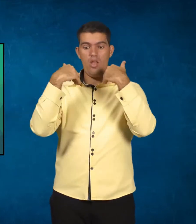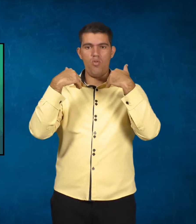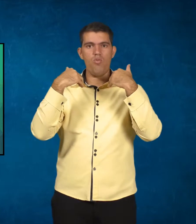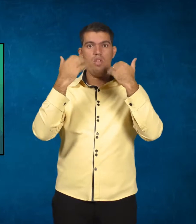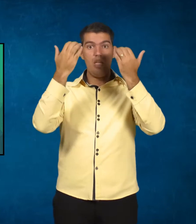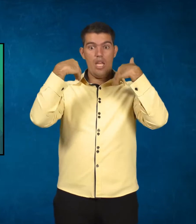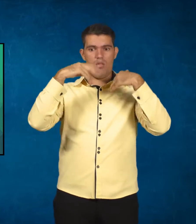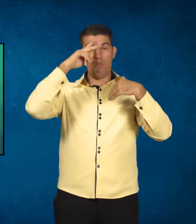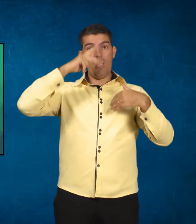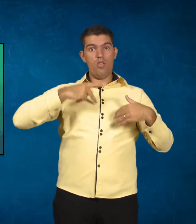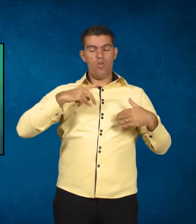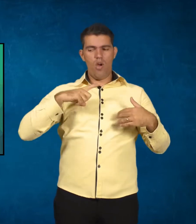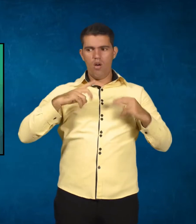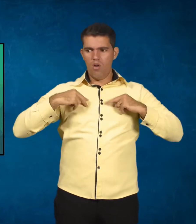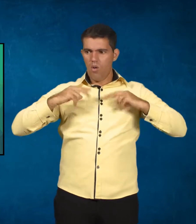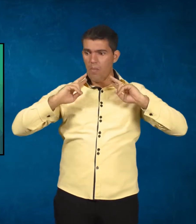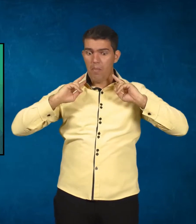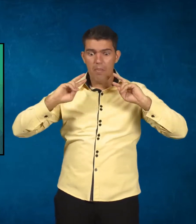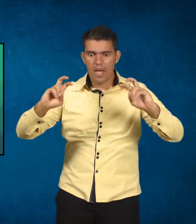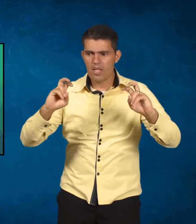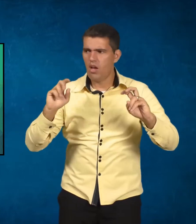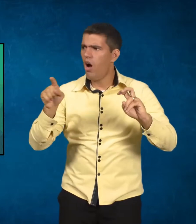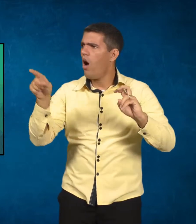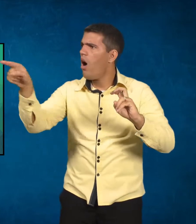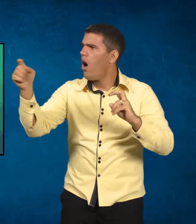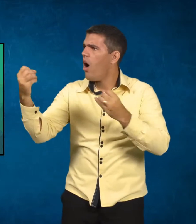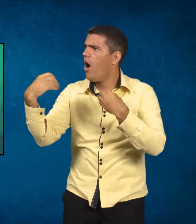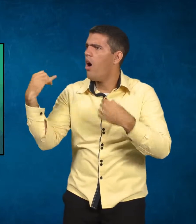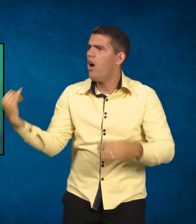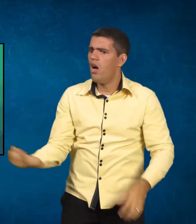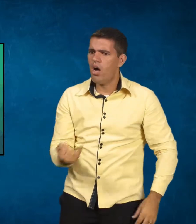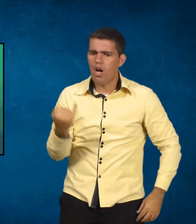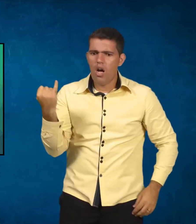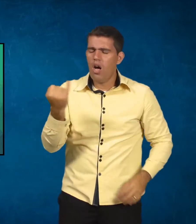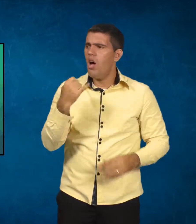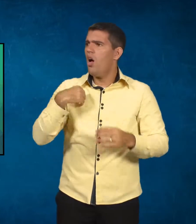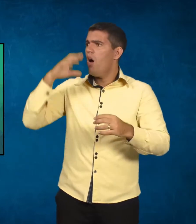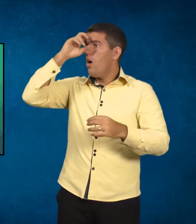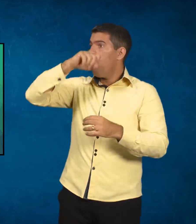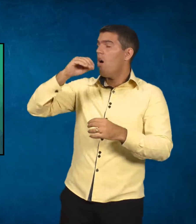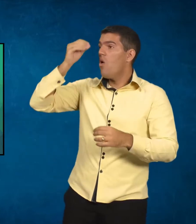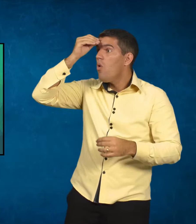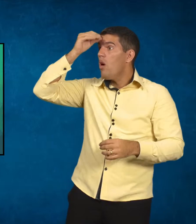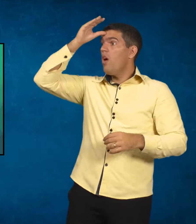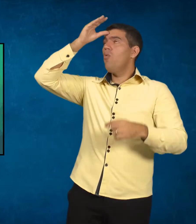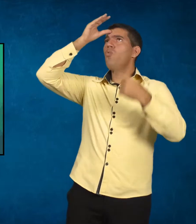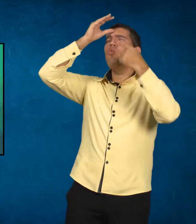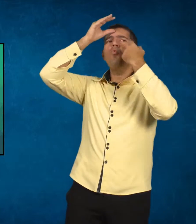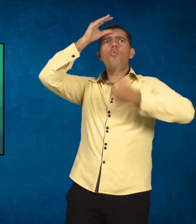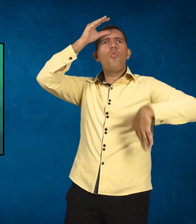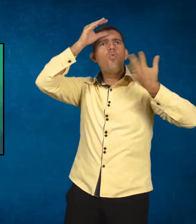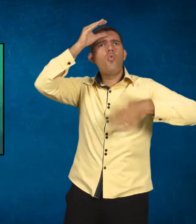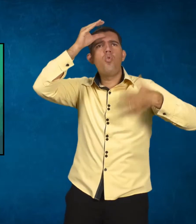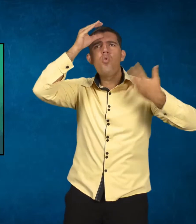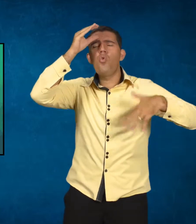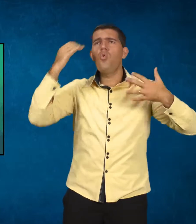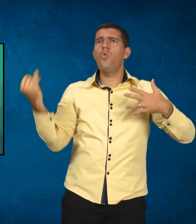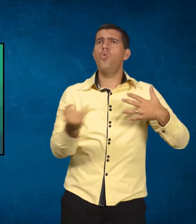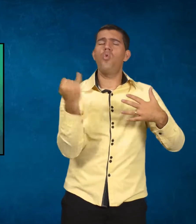percebe a importância do saber, de conhecer alguma coisa, em que ele percebe que o conhecimento pode solucionar um problema